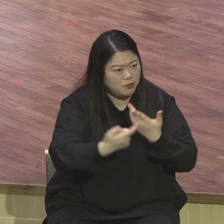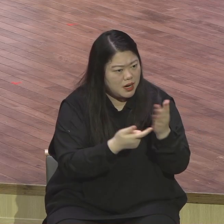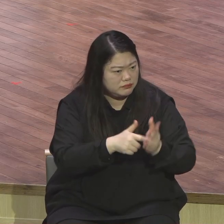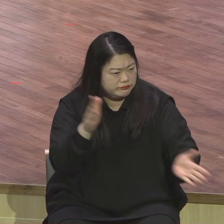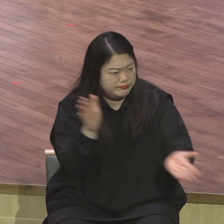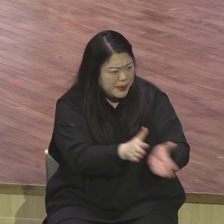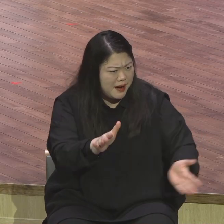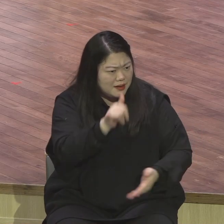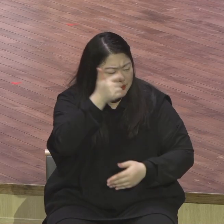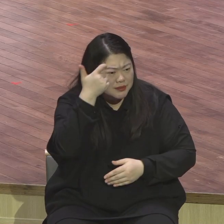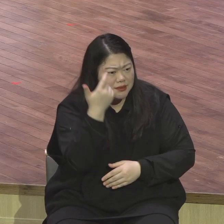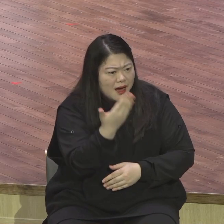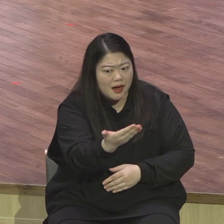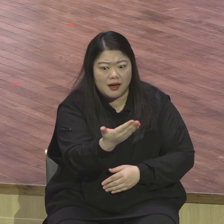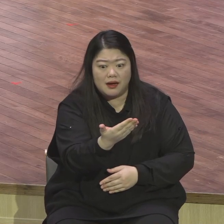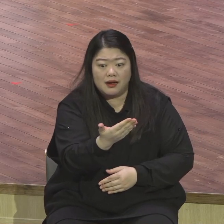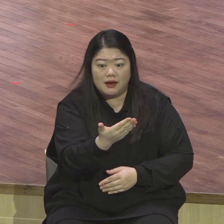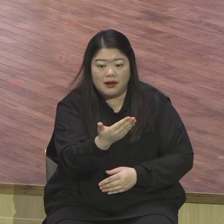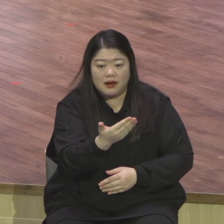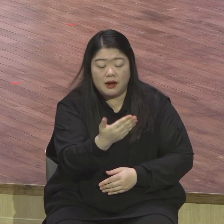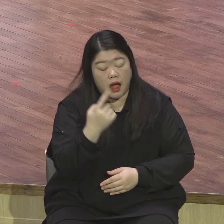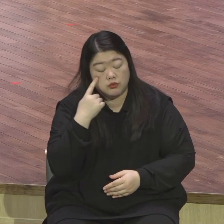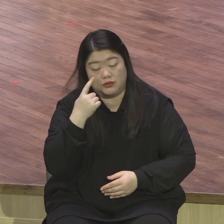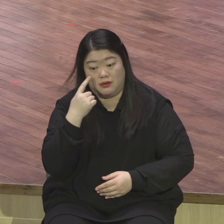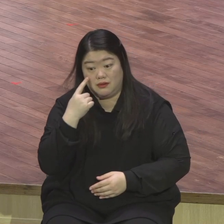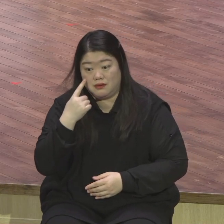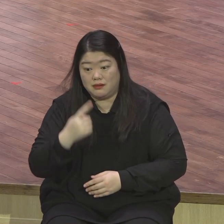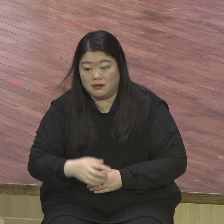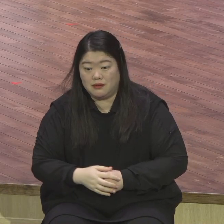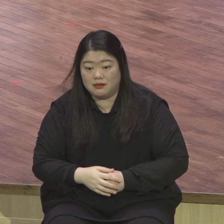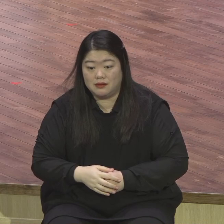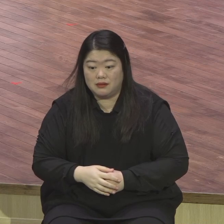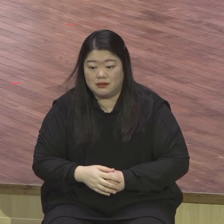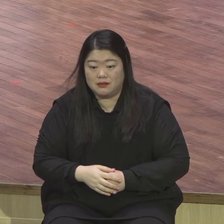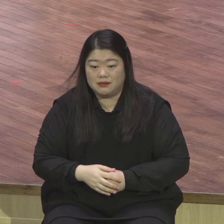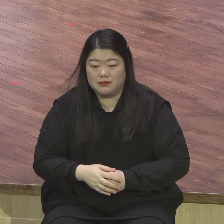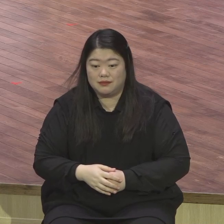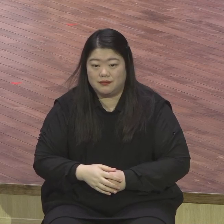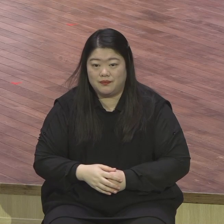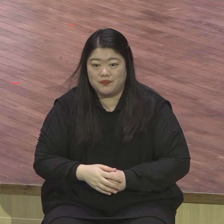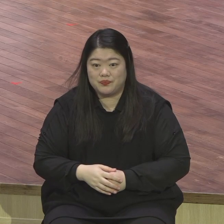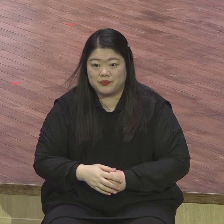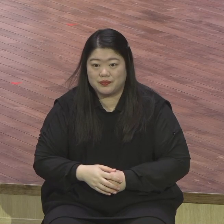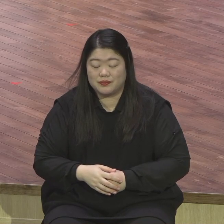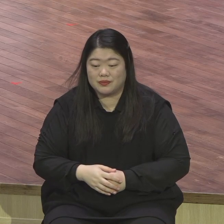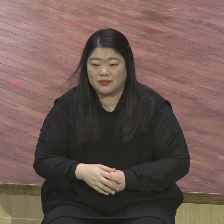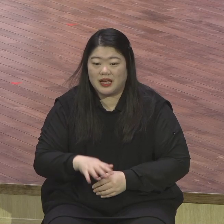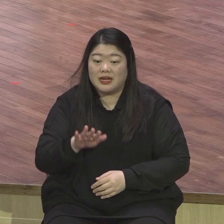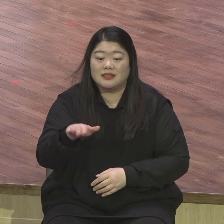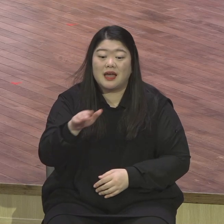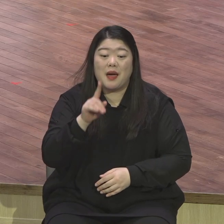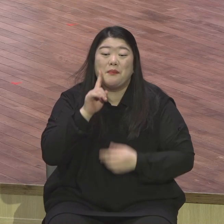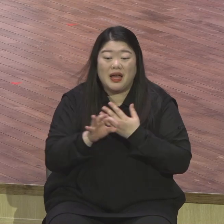이런 뜻이죠 작년까지는 제가 불탔는데요 올해는 코로나 때문에